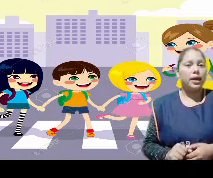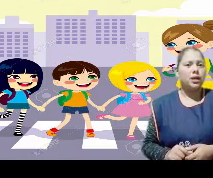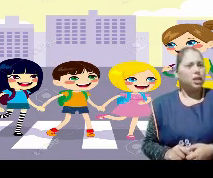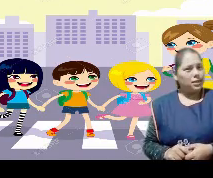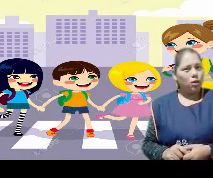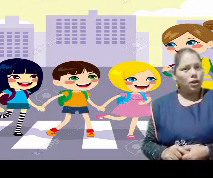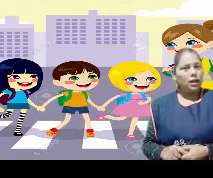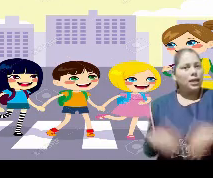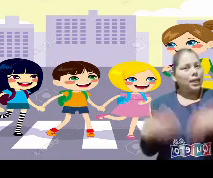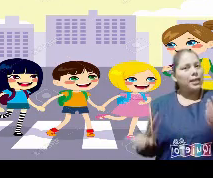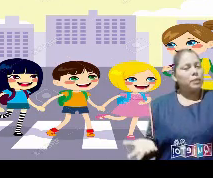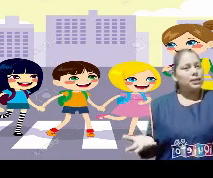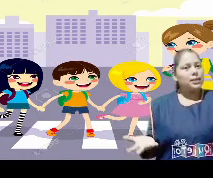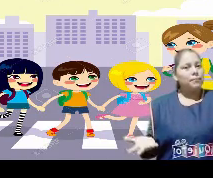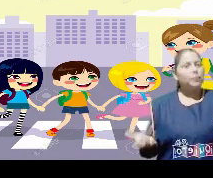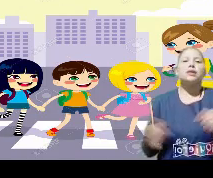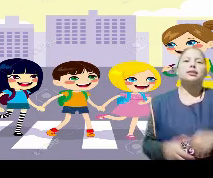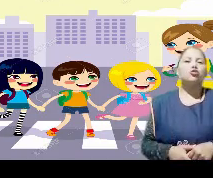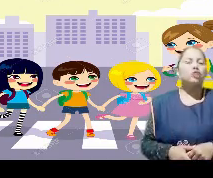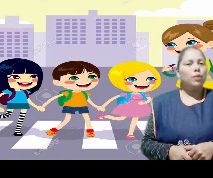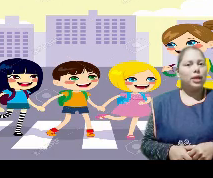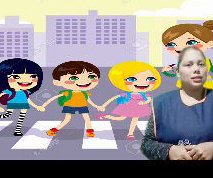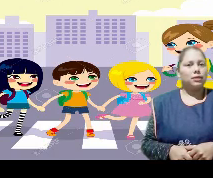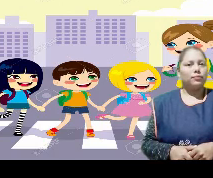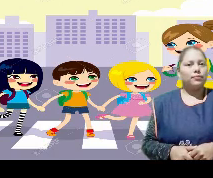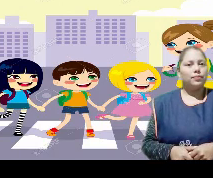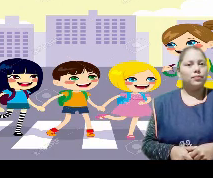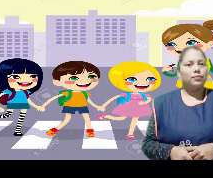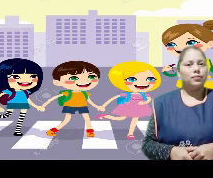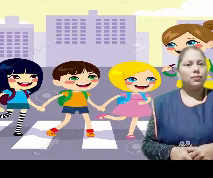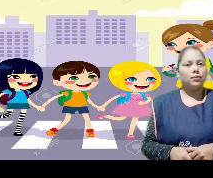parar. ¿Se recuerdan? ¿Qué les parece si escuchamos la canción?